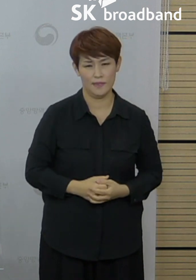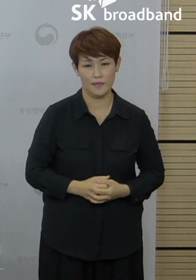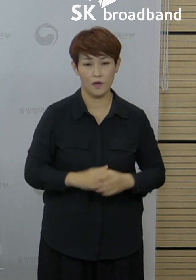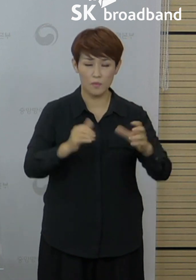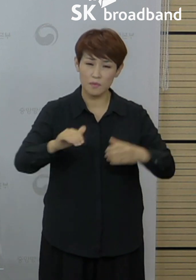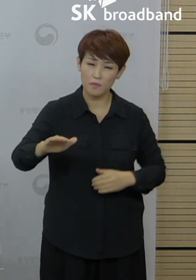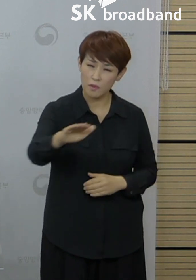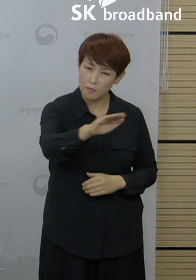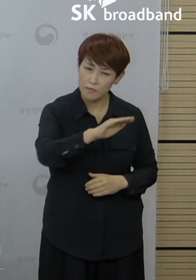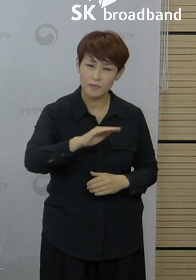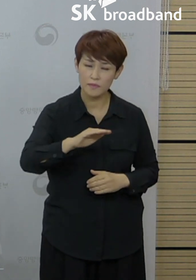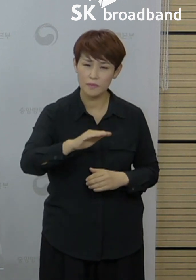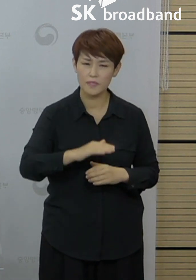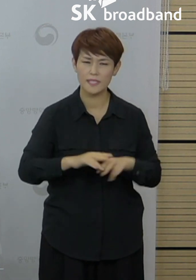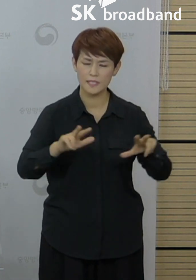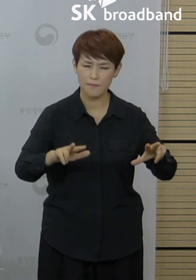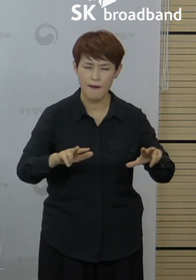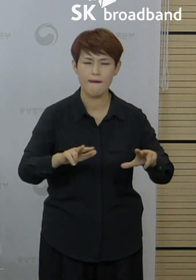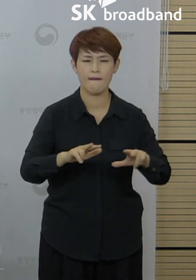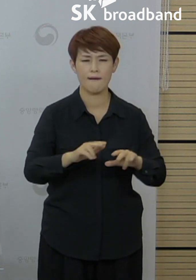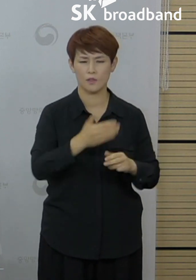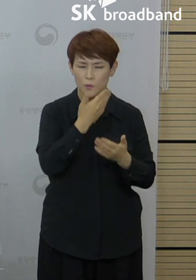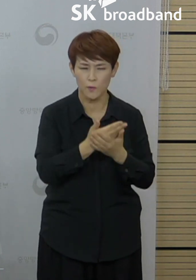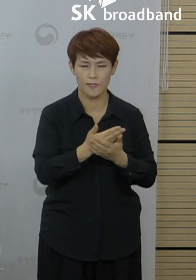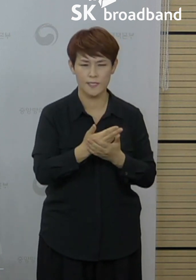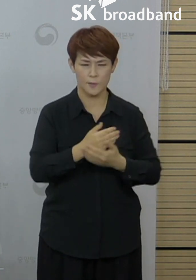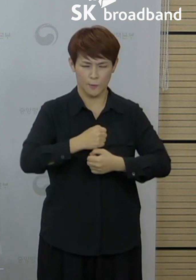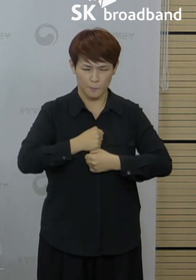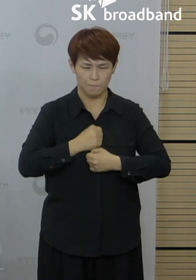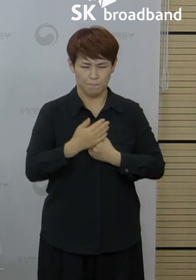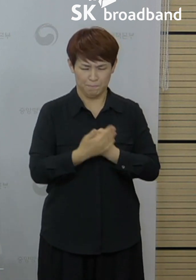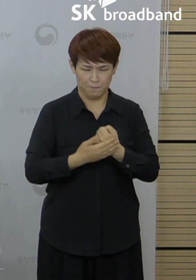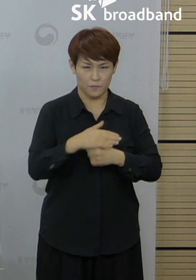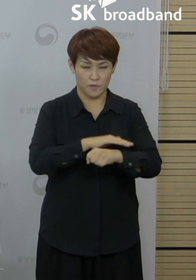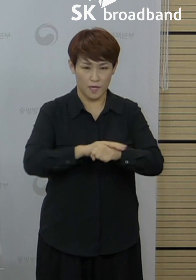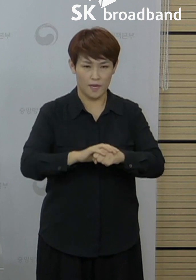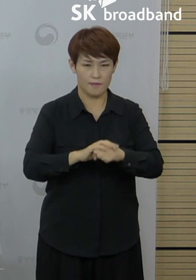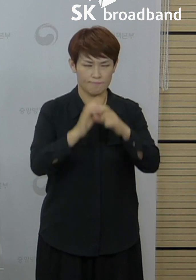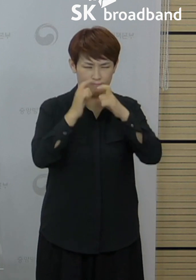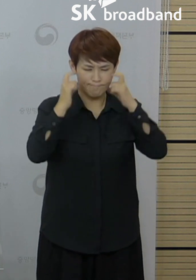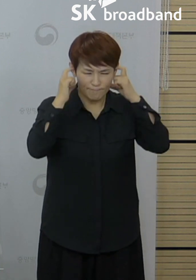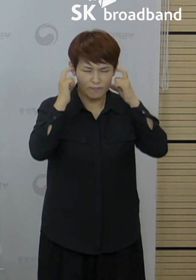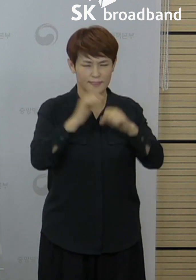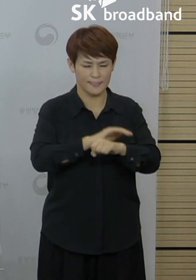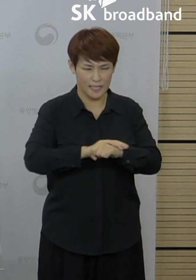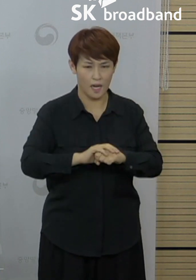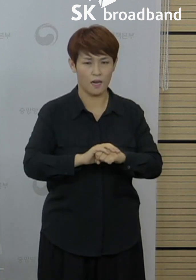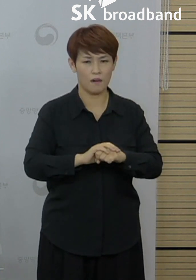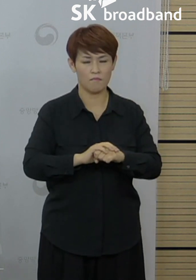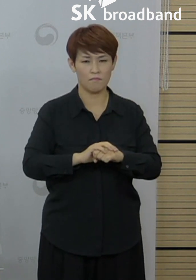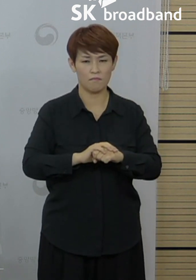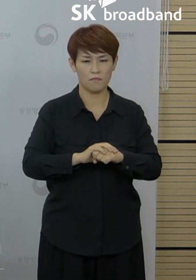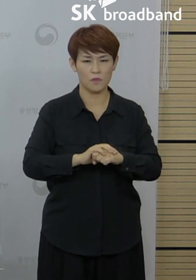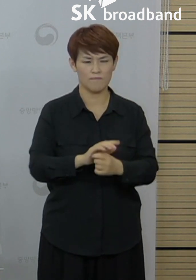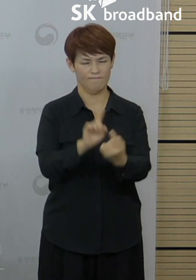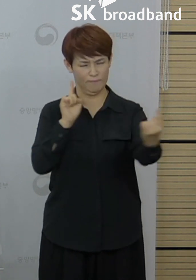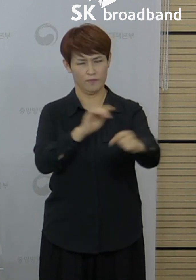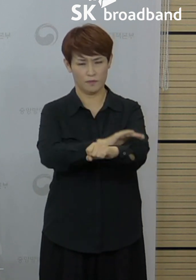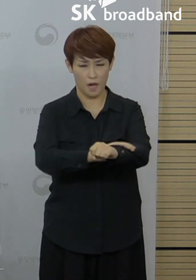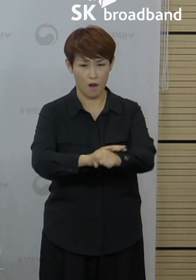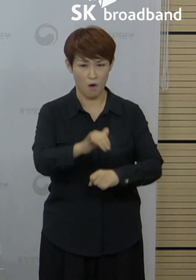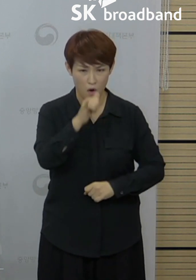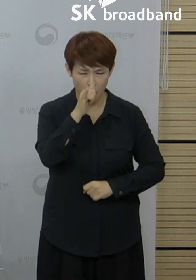여러분께서 지금의 위기의식을 공감하고 자발적으로 위험 행동을 하나하나 줄여주셔야만